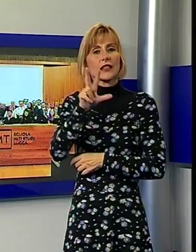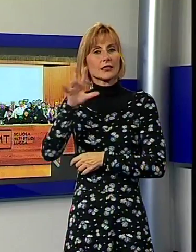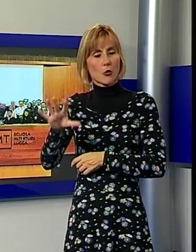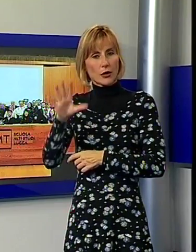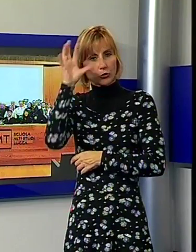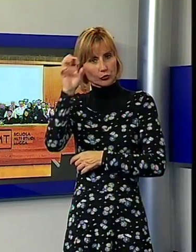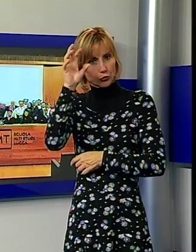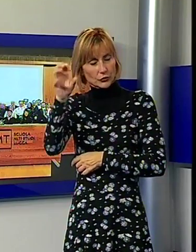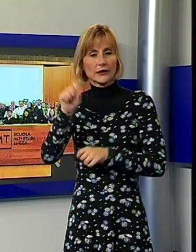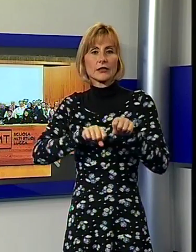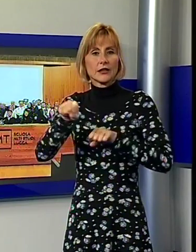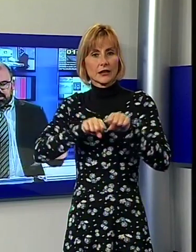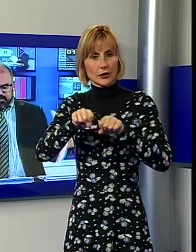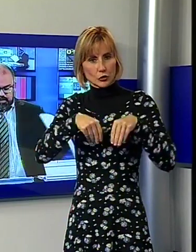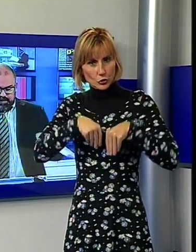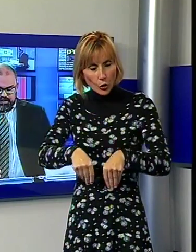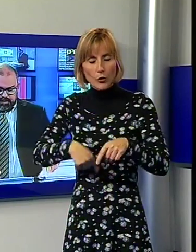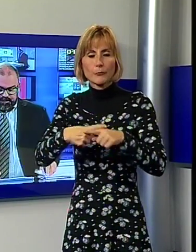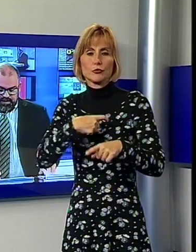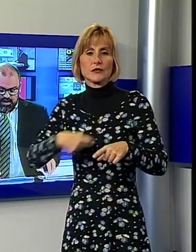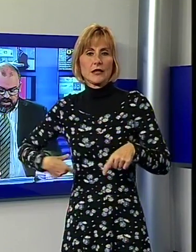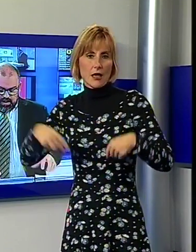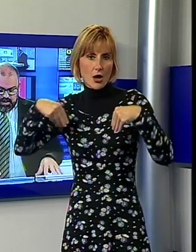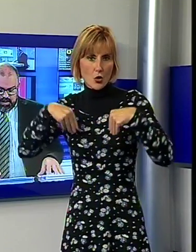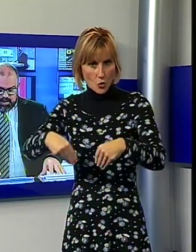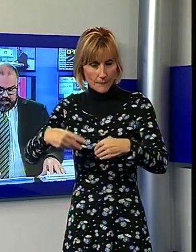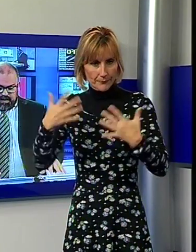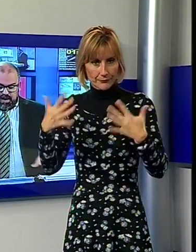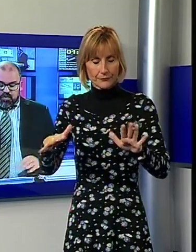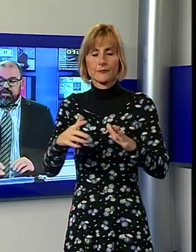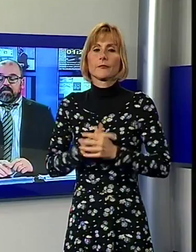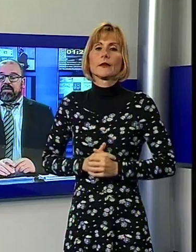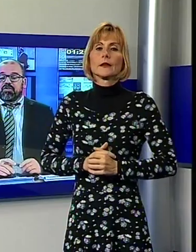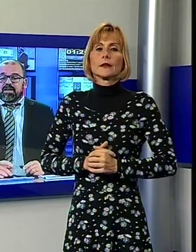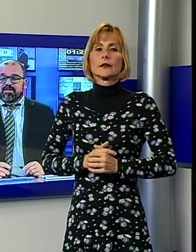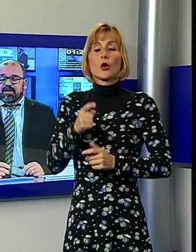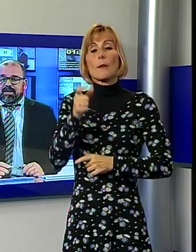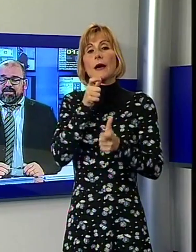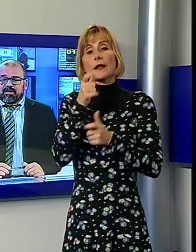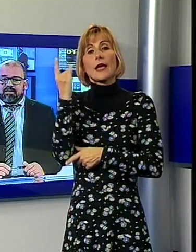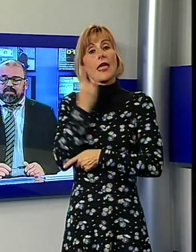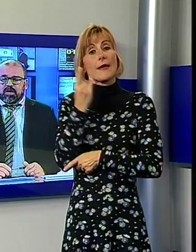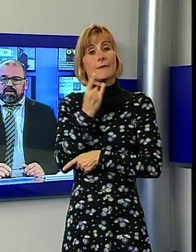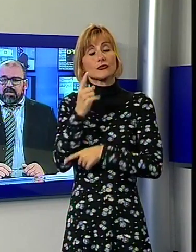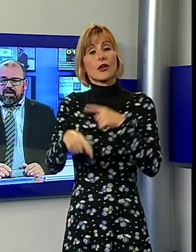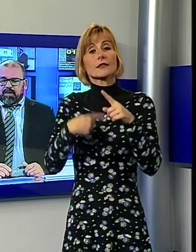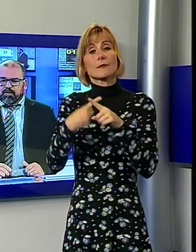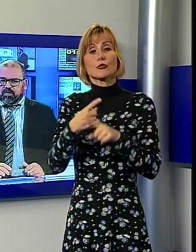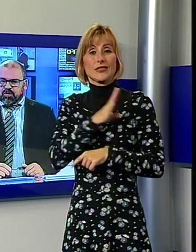Pietrini e il sindaco di Lucca Tambellini. Parliamo di emergenza e disabilità. La protezione